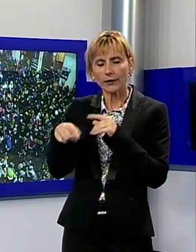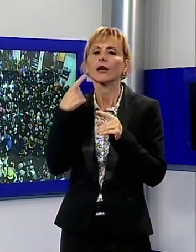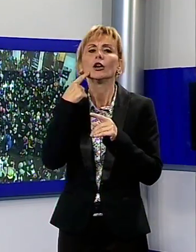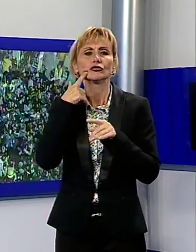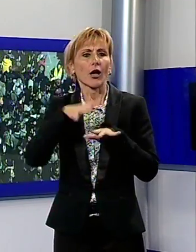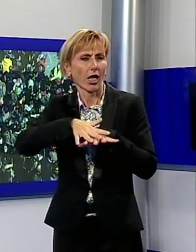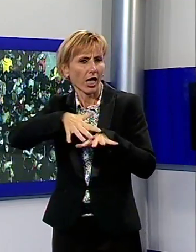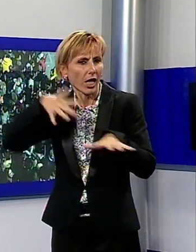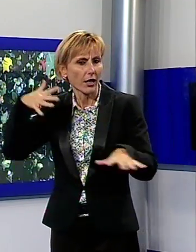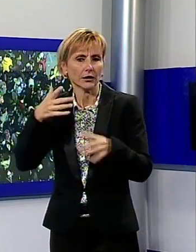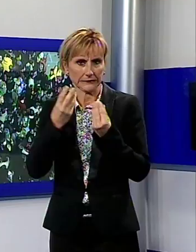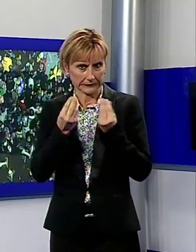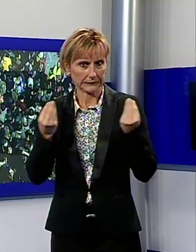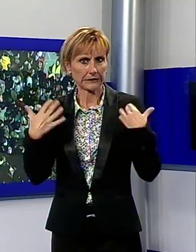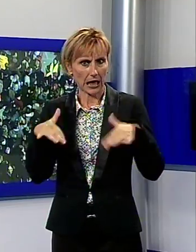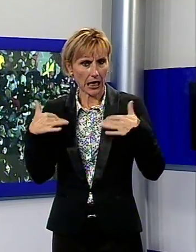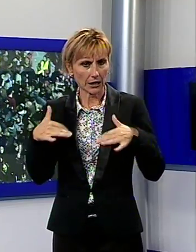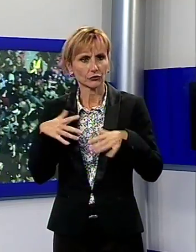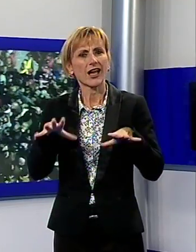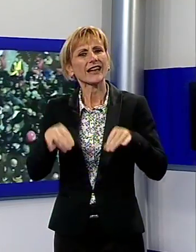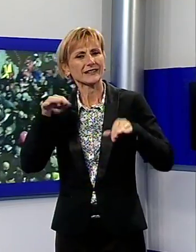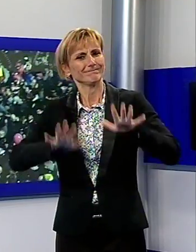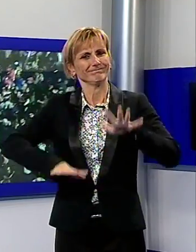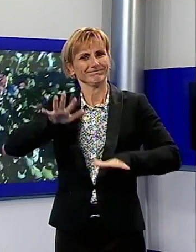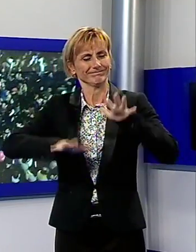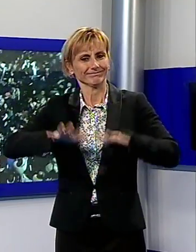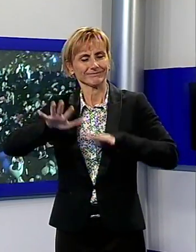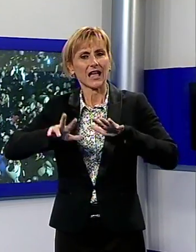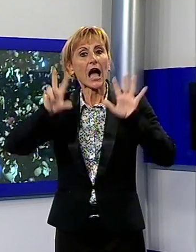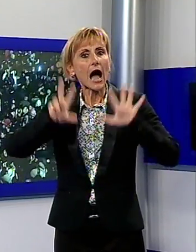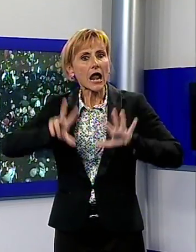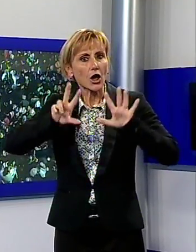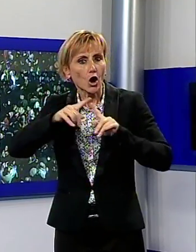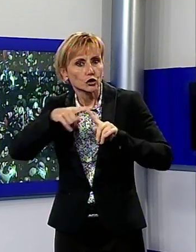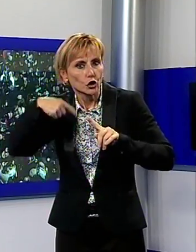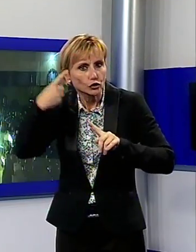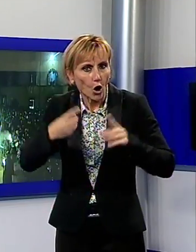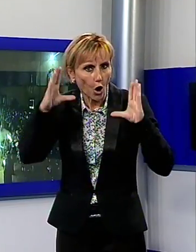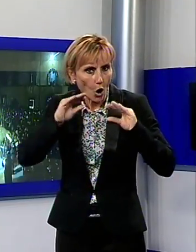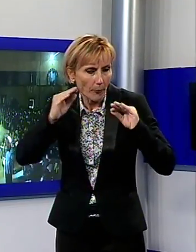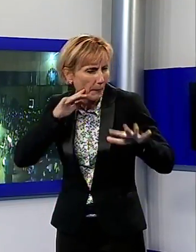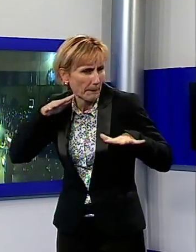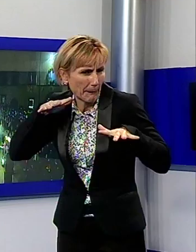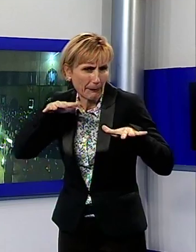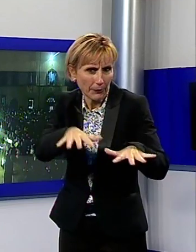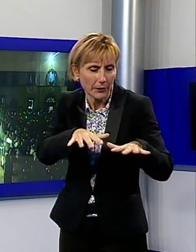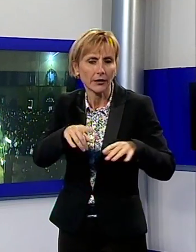pubblico. Dopo un inizio piuttosto incerto dopo le 20 c'è stata l'invasione. Halloween Celebration quest'anno è giunta la sua